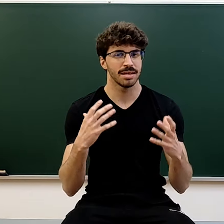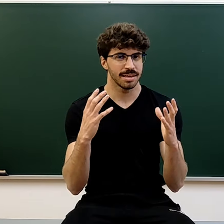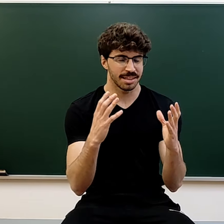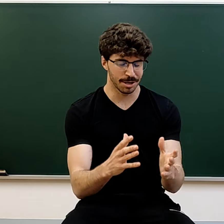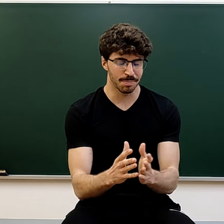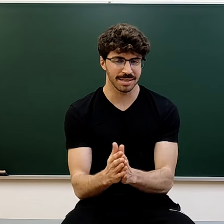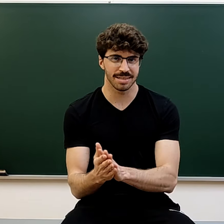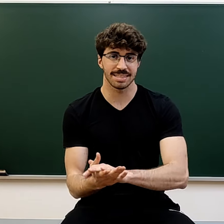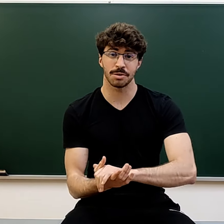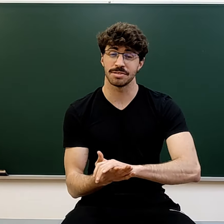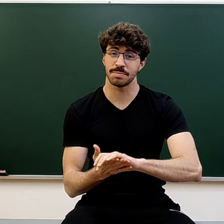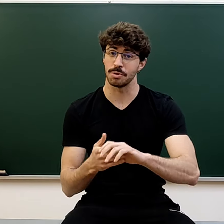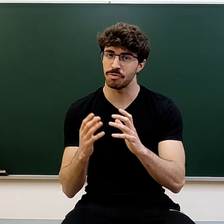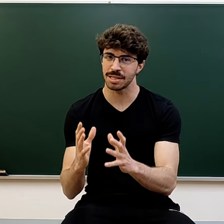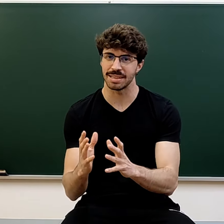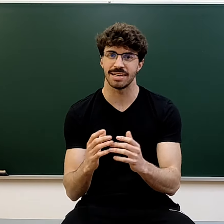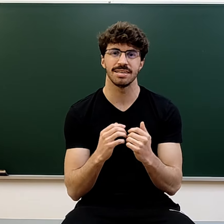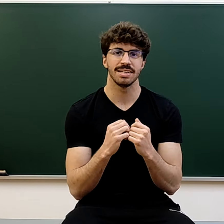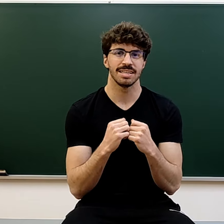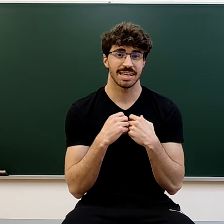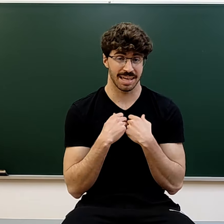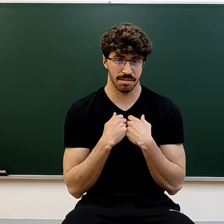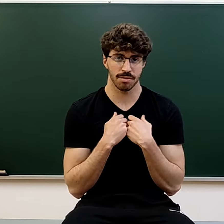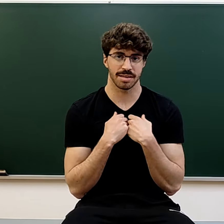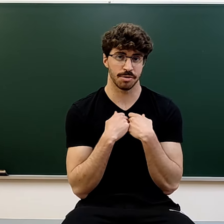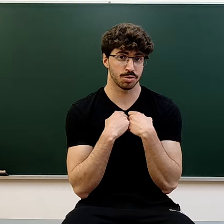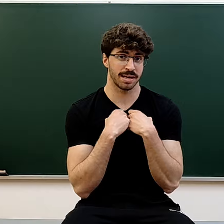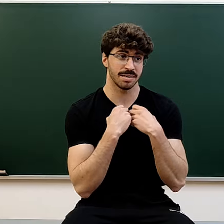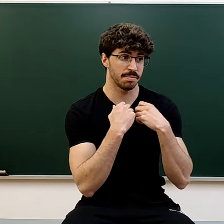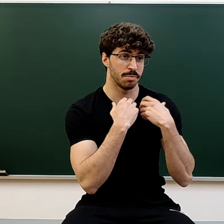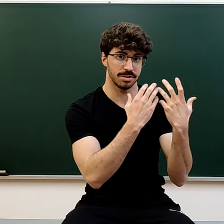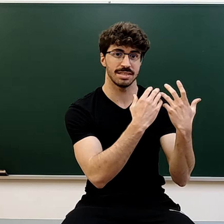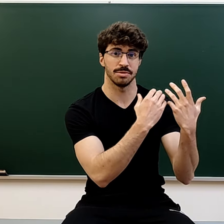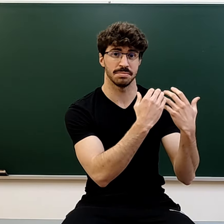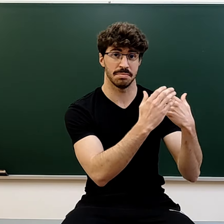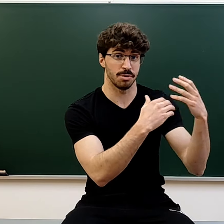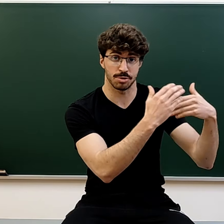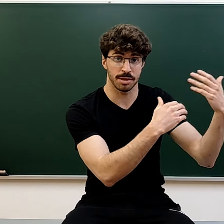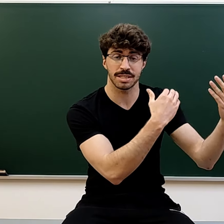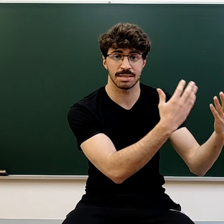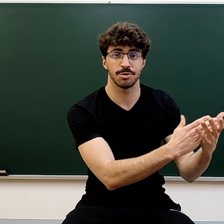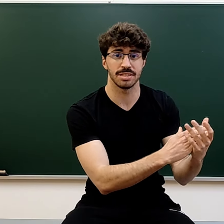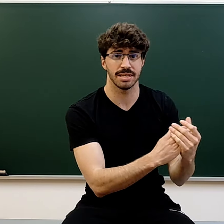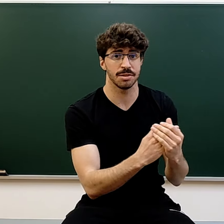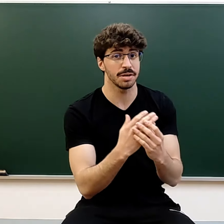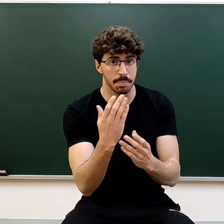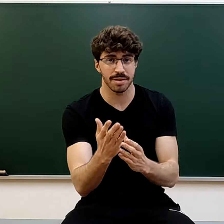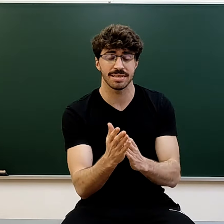te voy a compartir ese concepto fundamental que hizo que yo superara muchísimo los resultados que estaba consiguiendo y puede